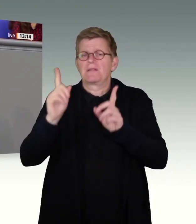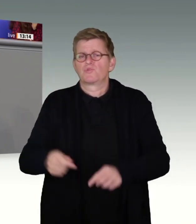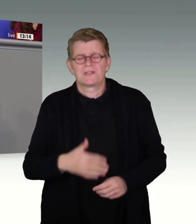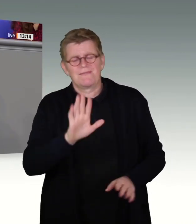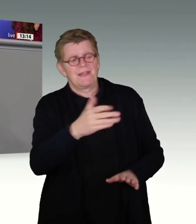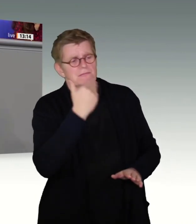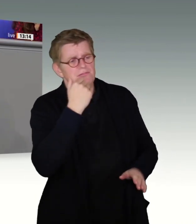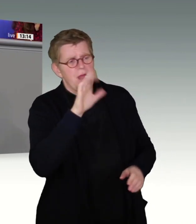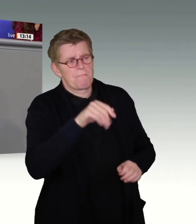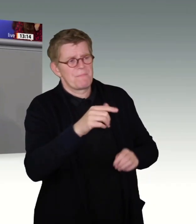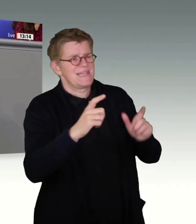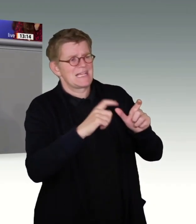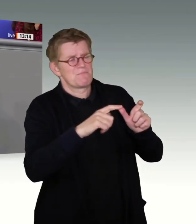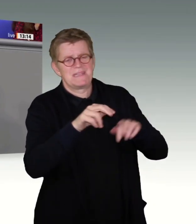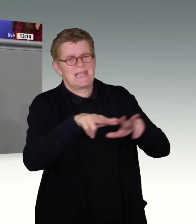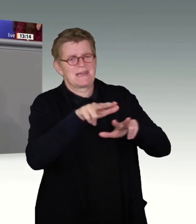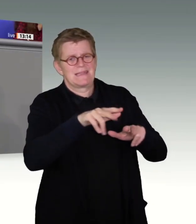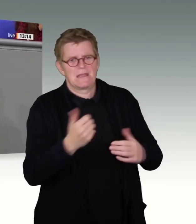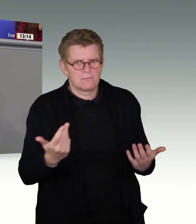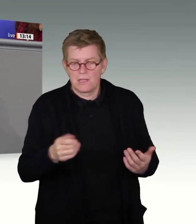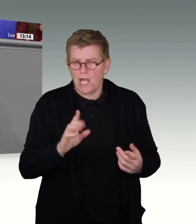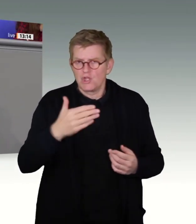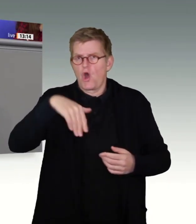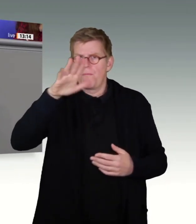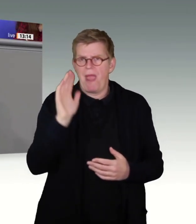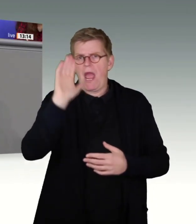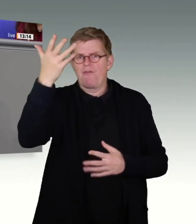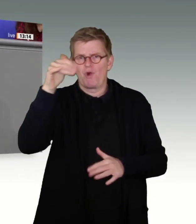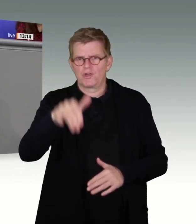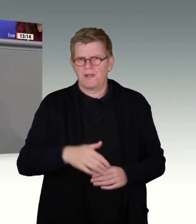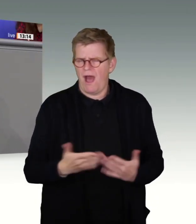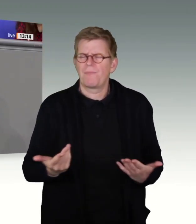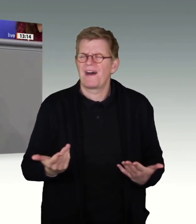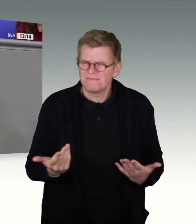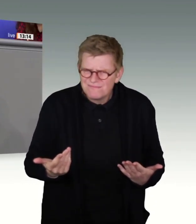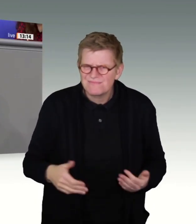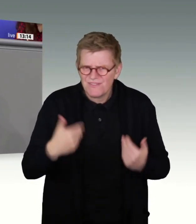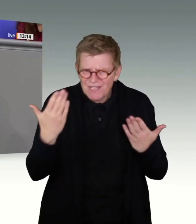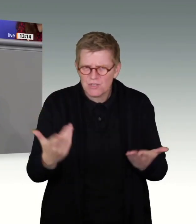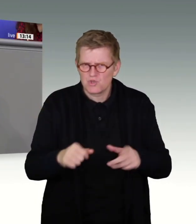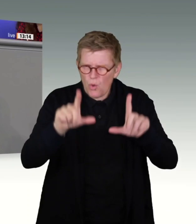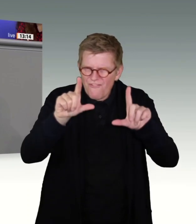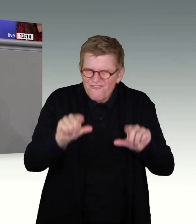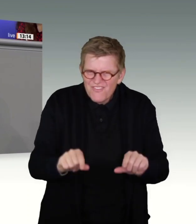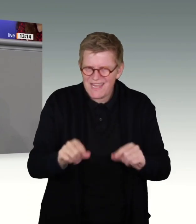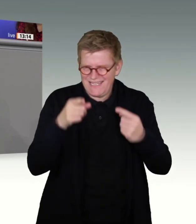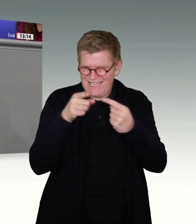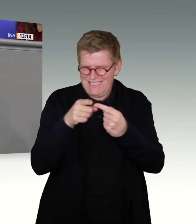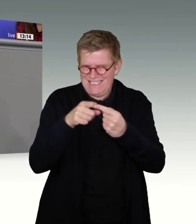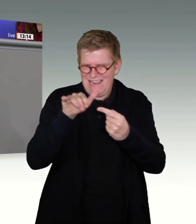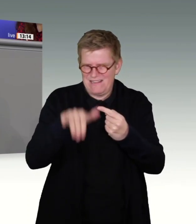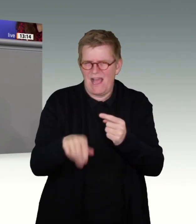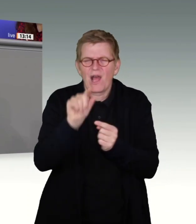SPD regieren müssen, dann hätten Sie noch viel mehr hinbekommen. Aber das Wenige, was Sie da machen wollten, wo viele sich die Hände schon über dem Kopf